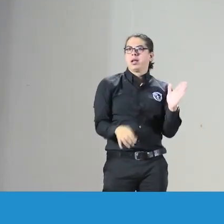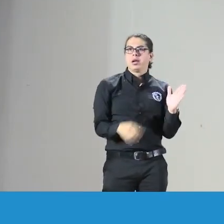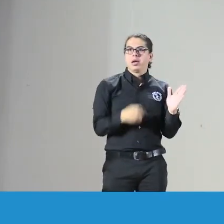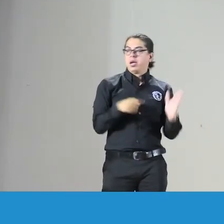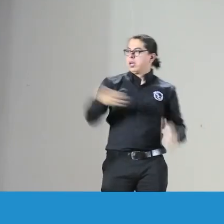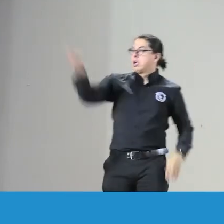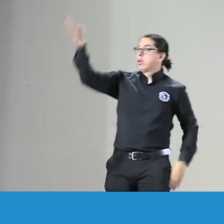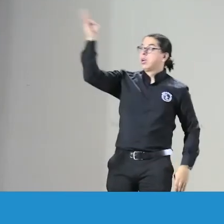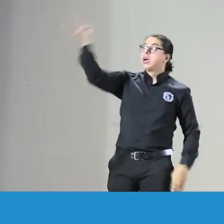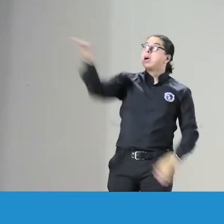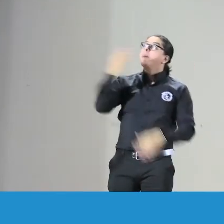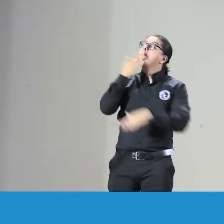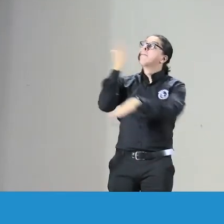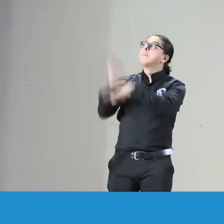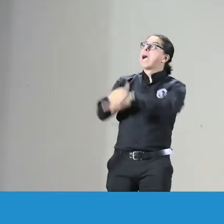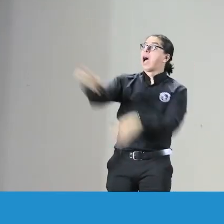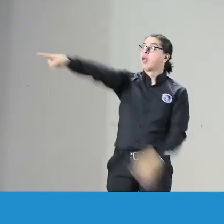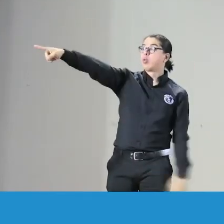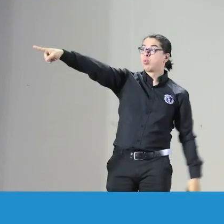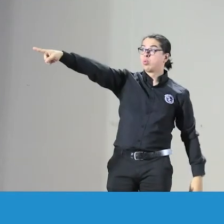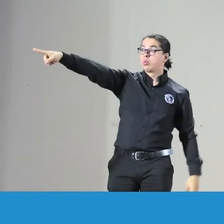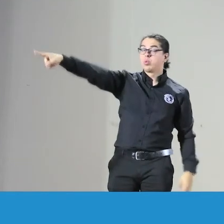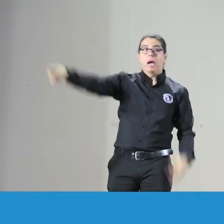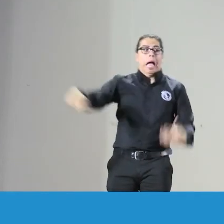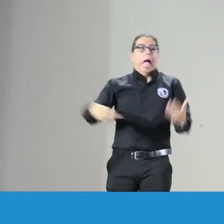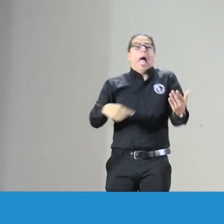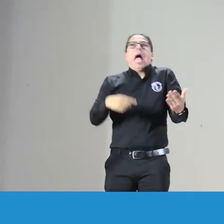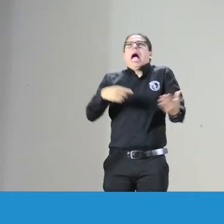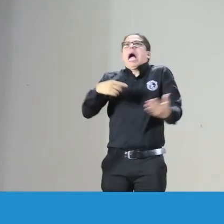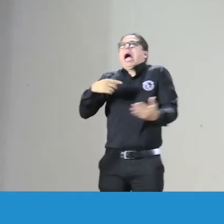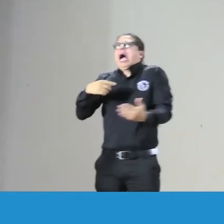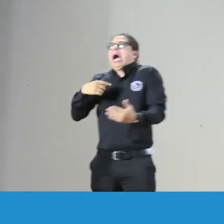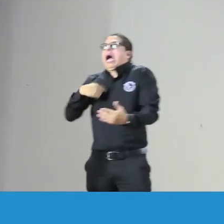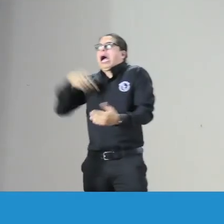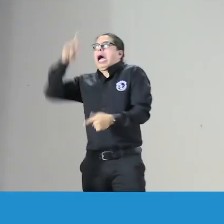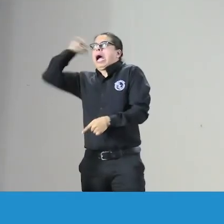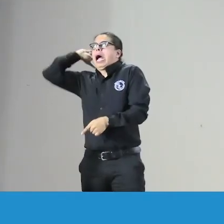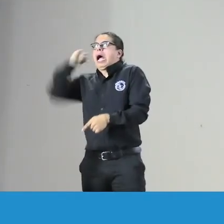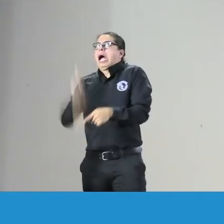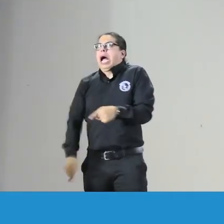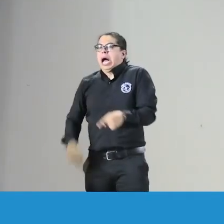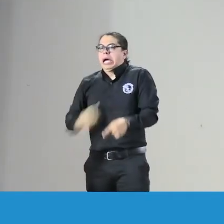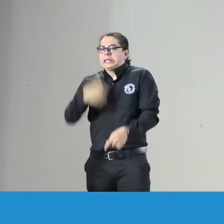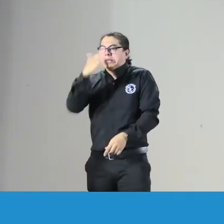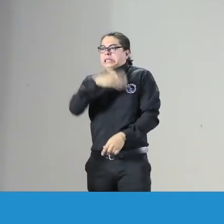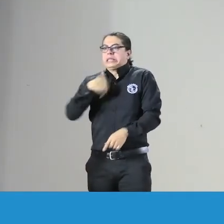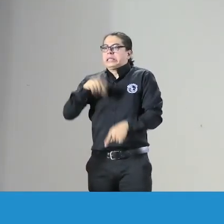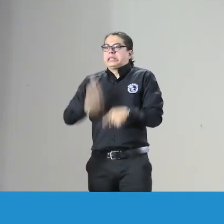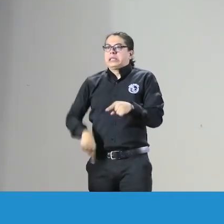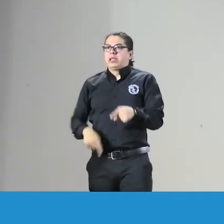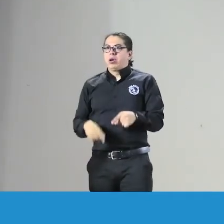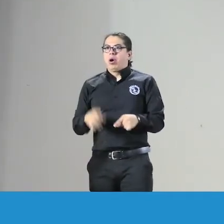si fuera la Biblia que diga que no no puede hacer como los mandamientos que diga que está prohibido y entonces no lo puede hacer